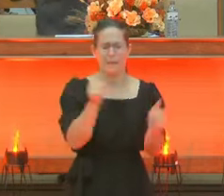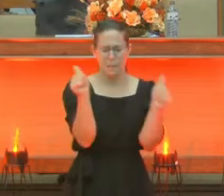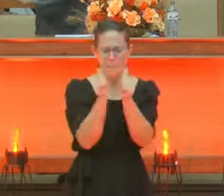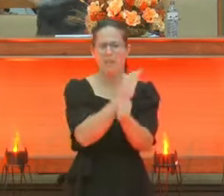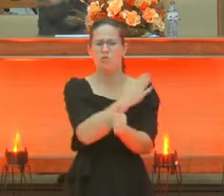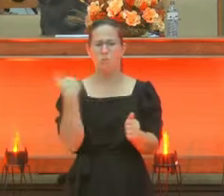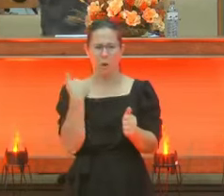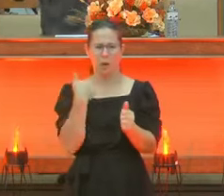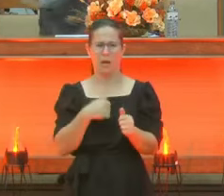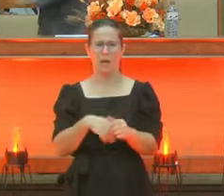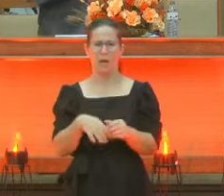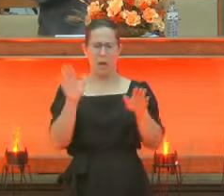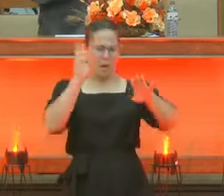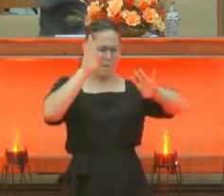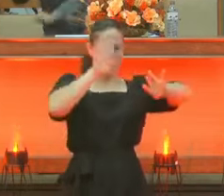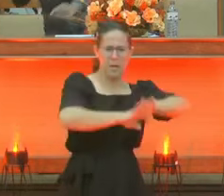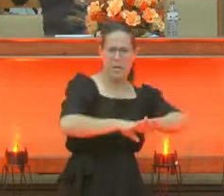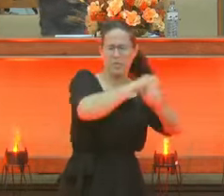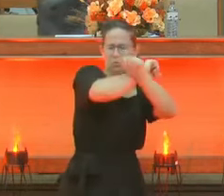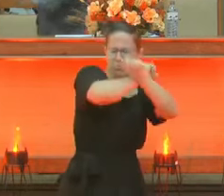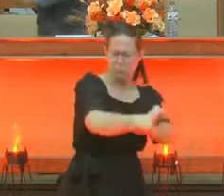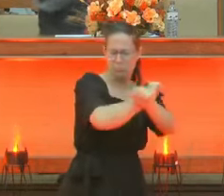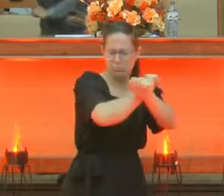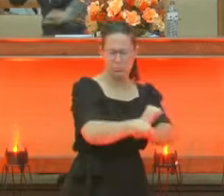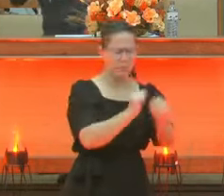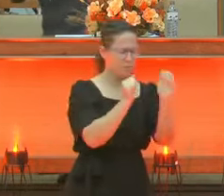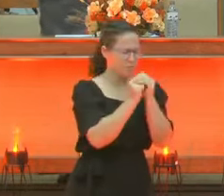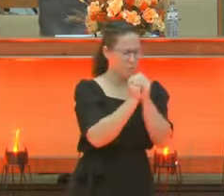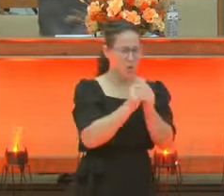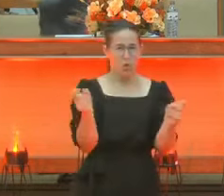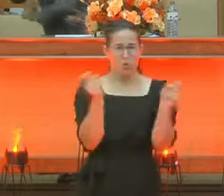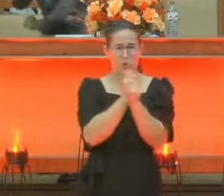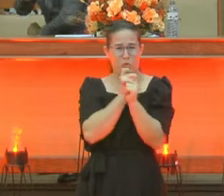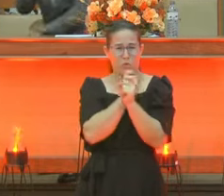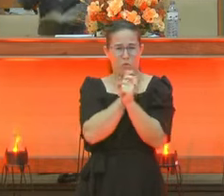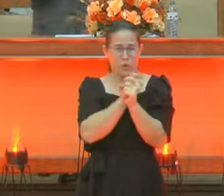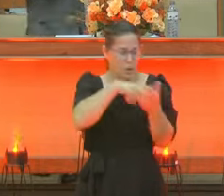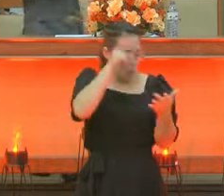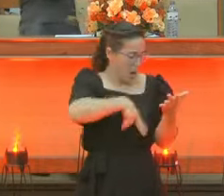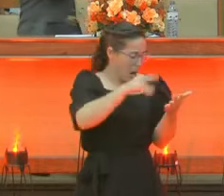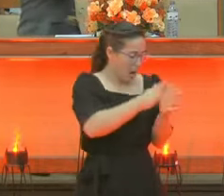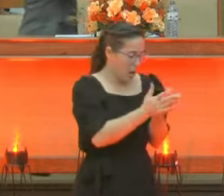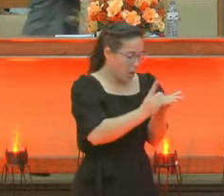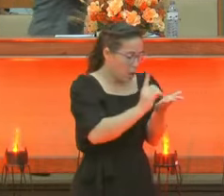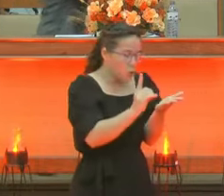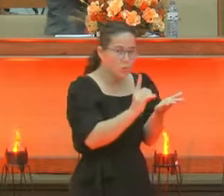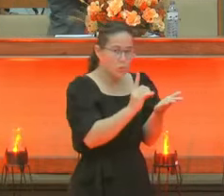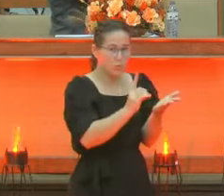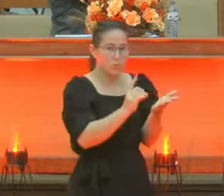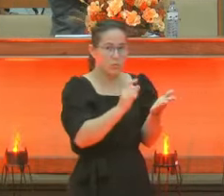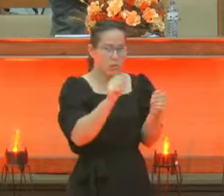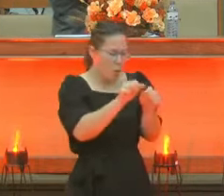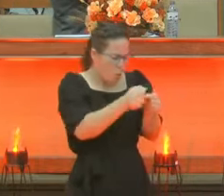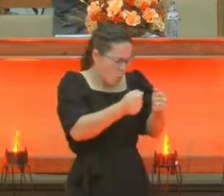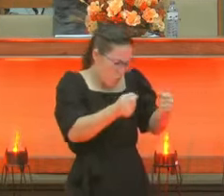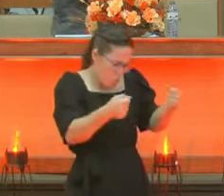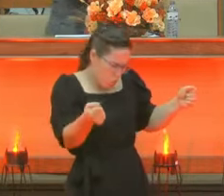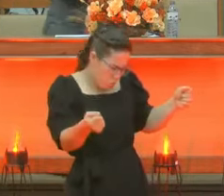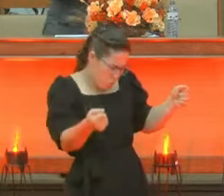Ele abandonado na cadeia. Ele preso num frio tremendo. Lendo as escrituras. Ele fez uma